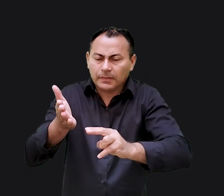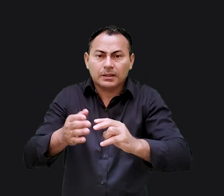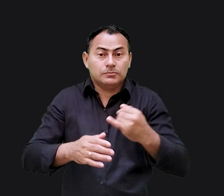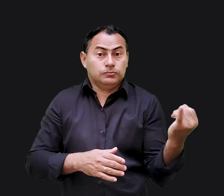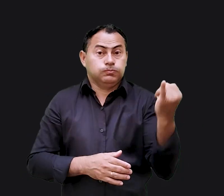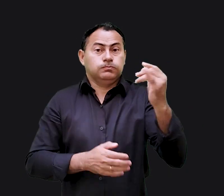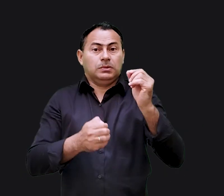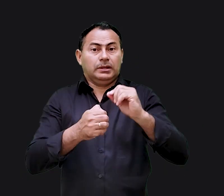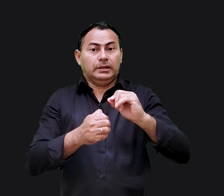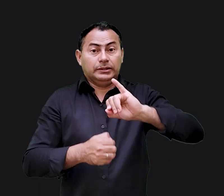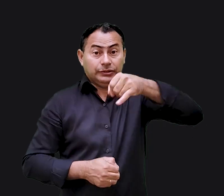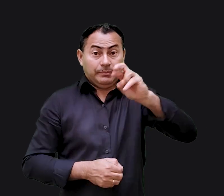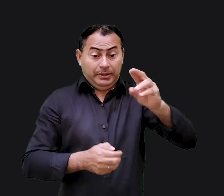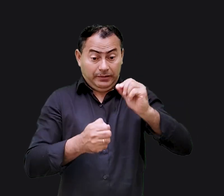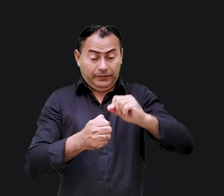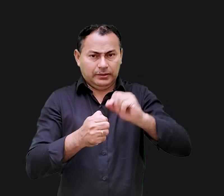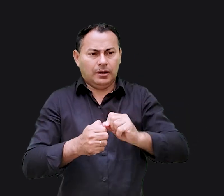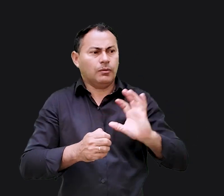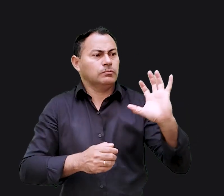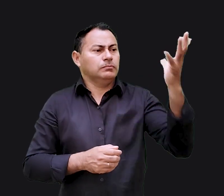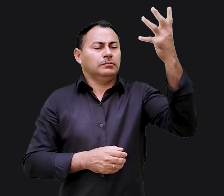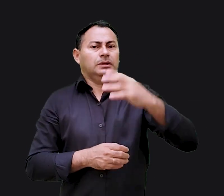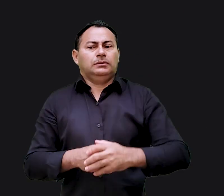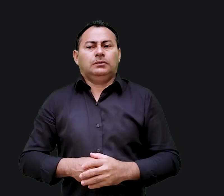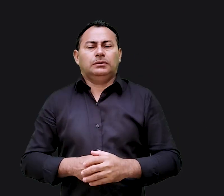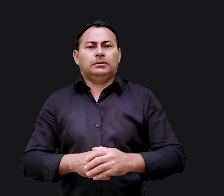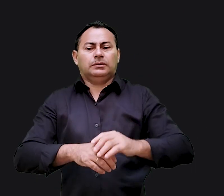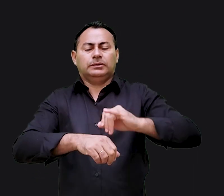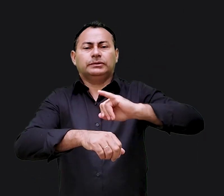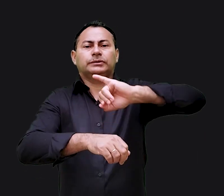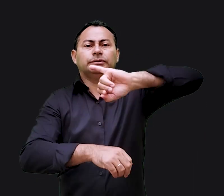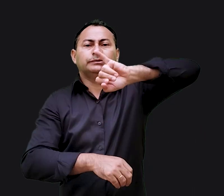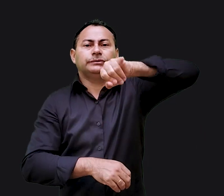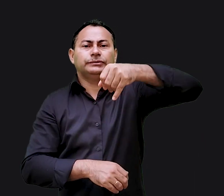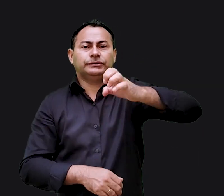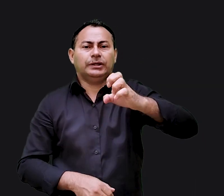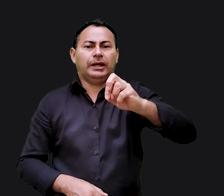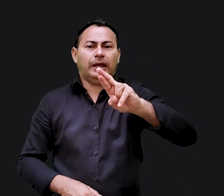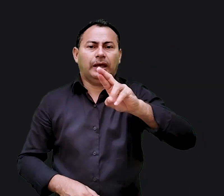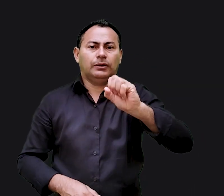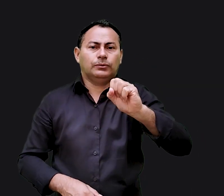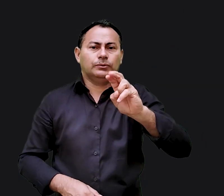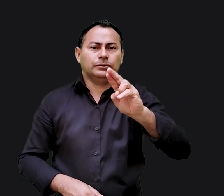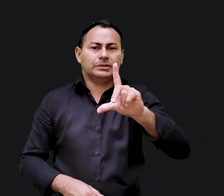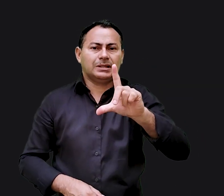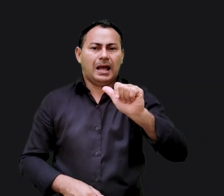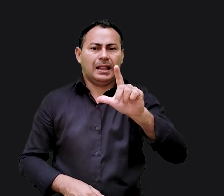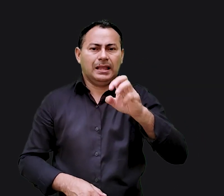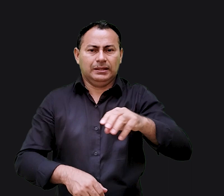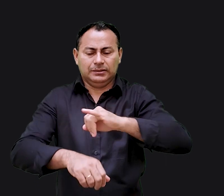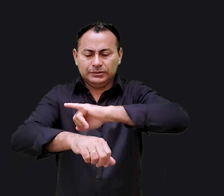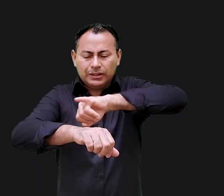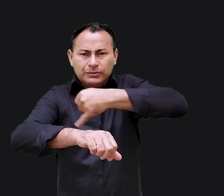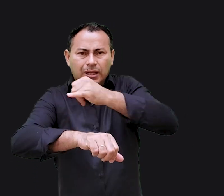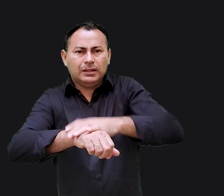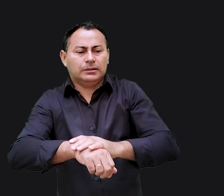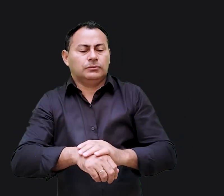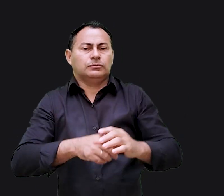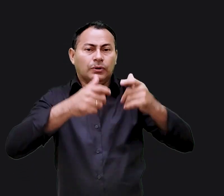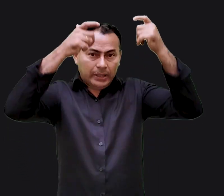excêntricas que ele fez. Ela aconteceu no auge do cerco a Jerusalém no final do reinado de Zedequias. Era a queda da